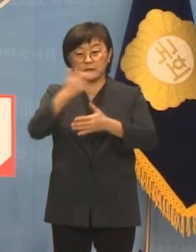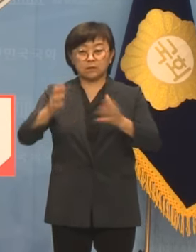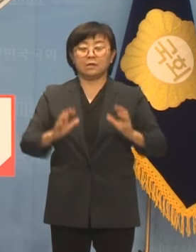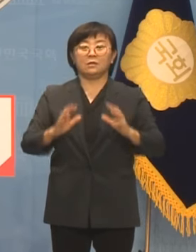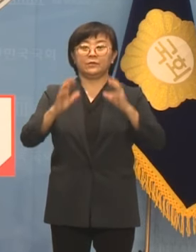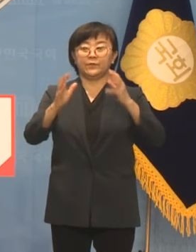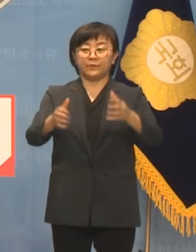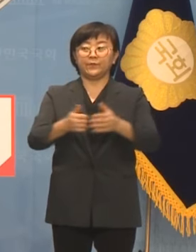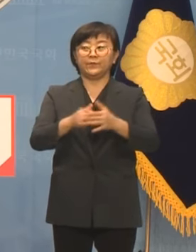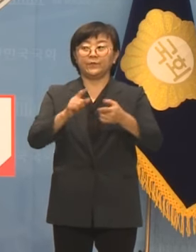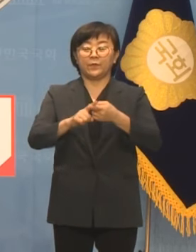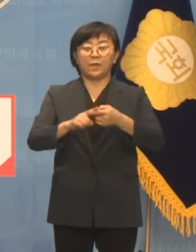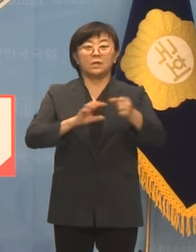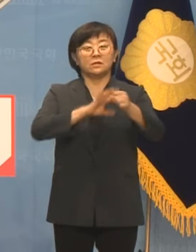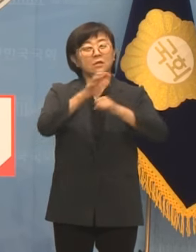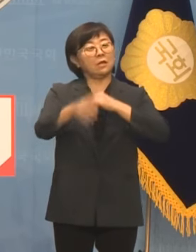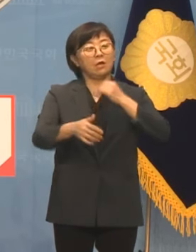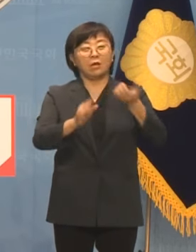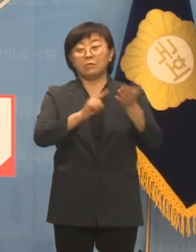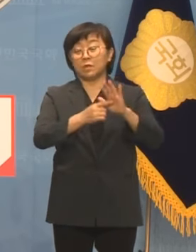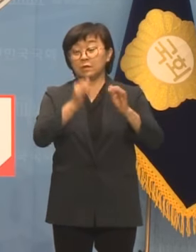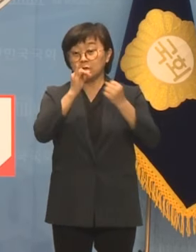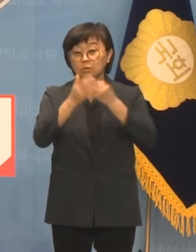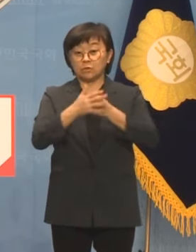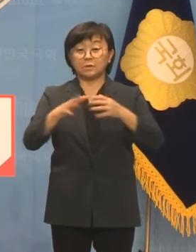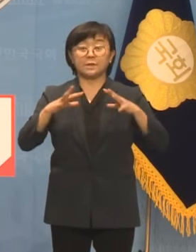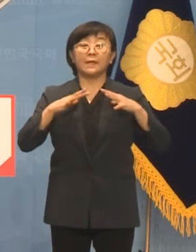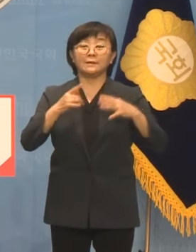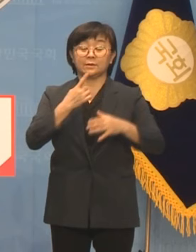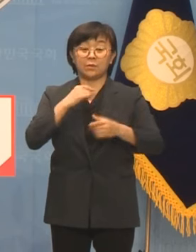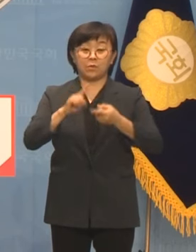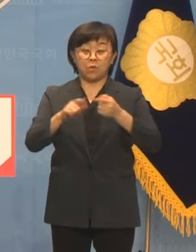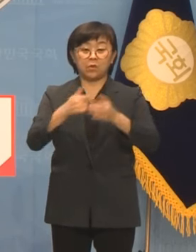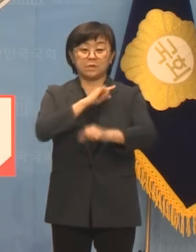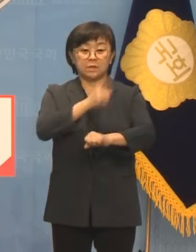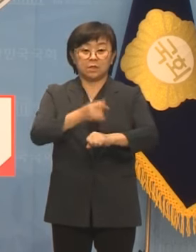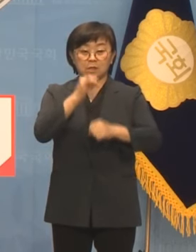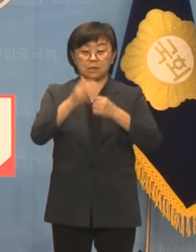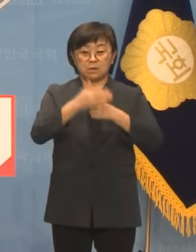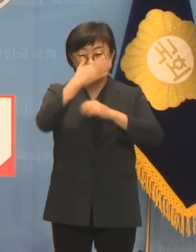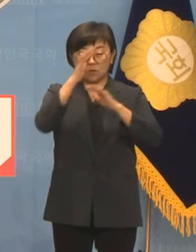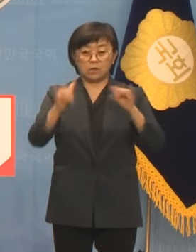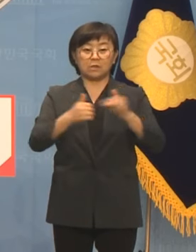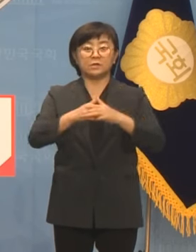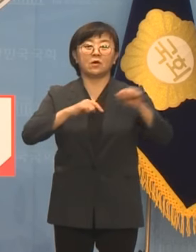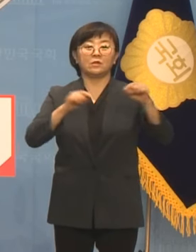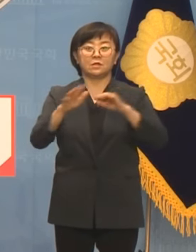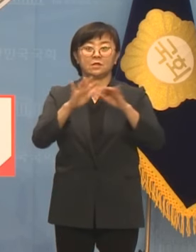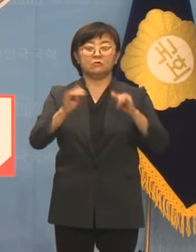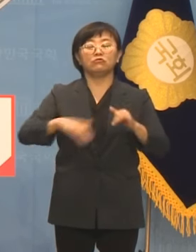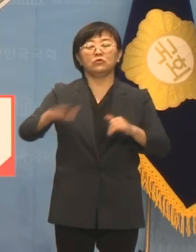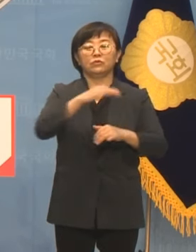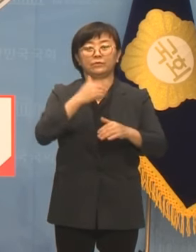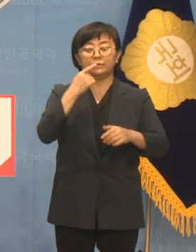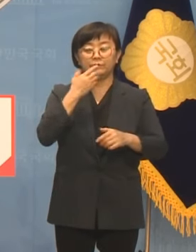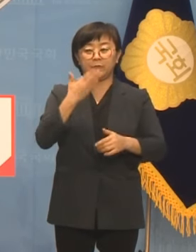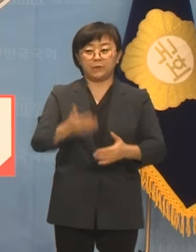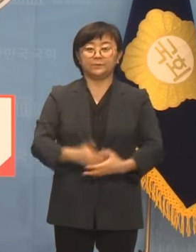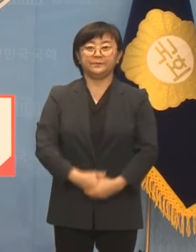나라입니다. 세계 어디에 내어놔도 자랑스럽고 실력 있는 청년 정치인 우리도 가질 수 있습니다.